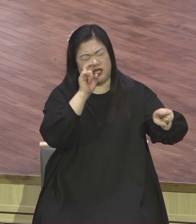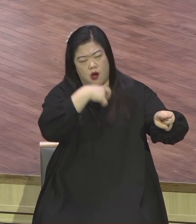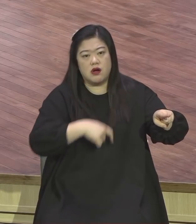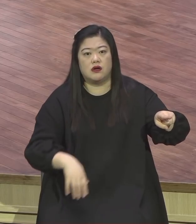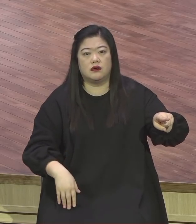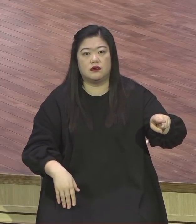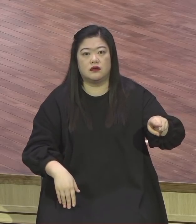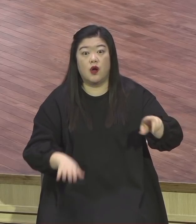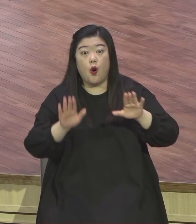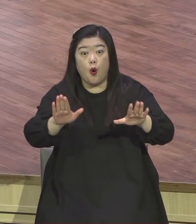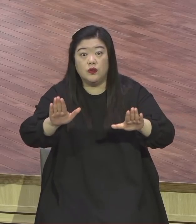청소하세요